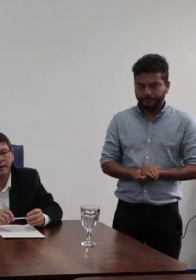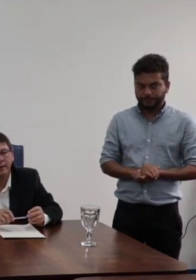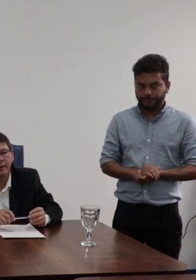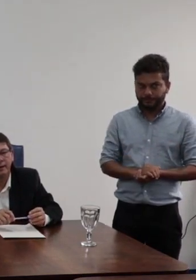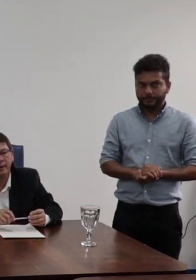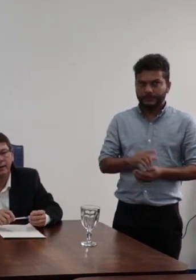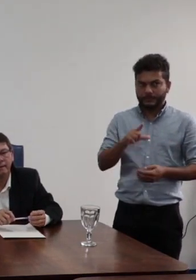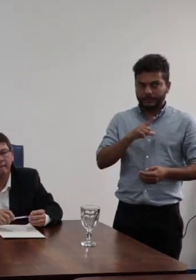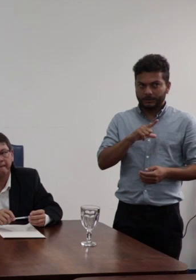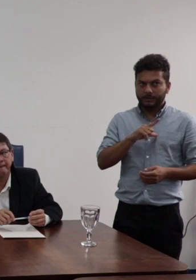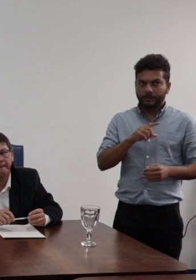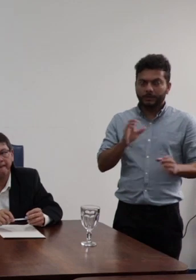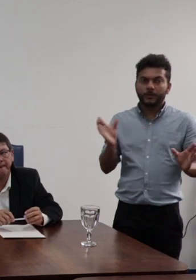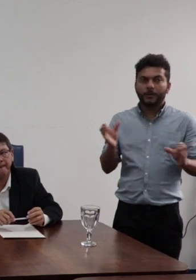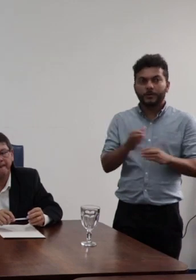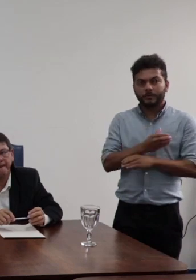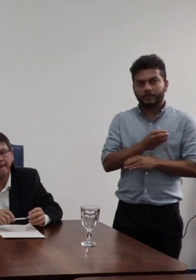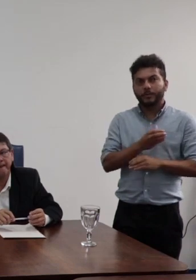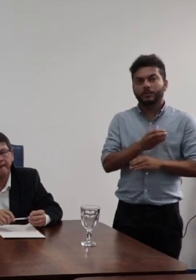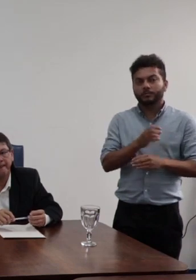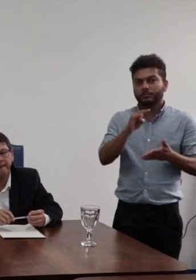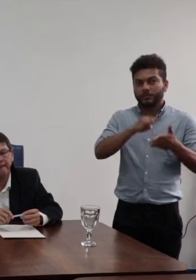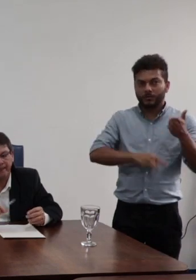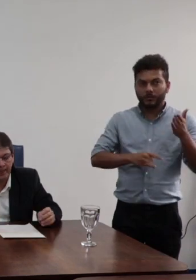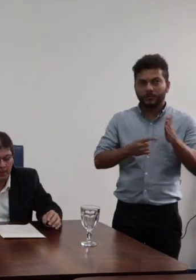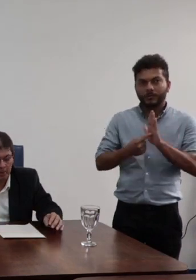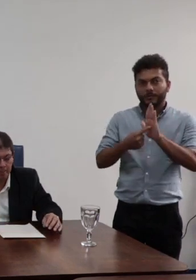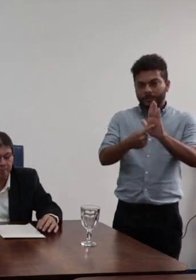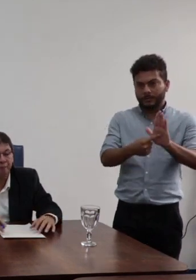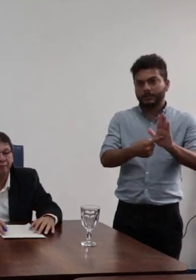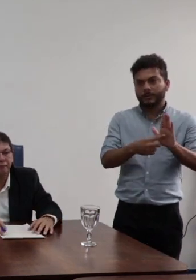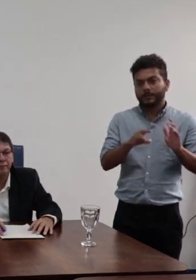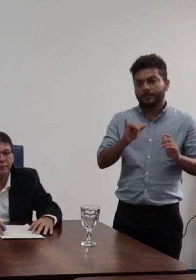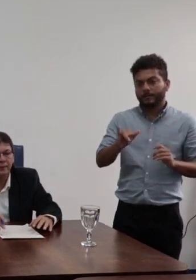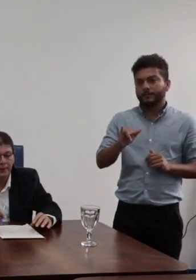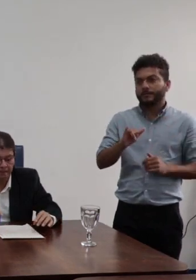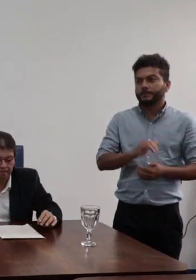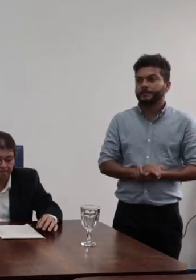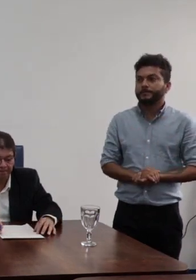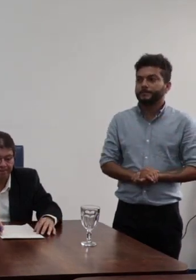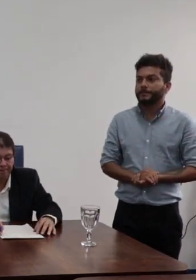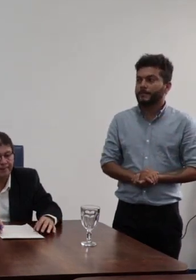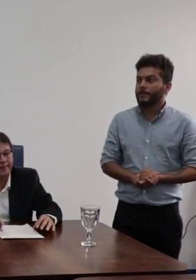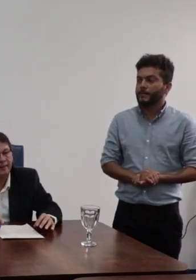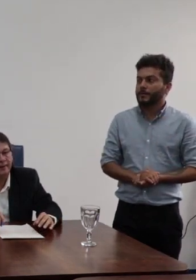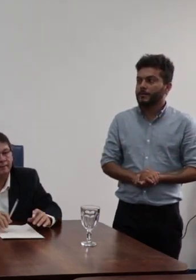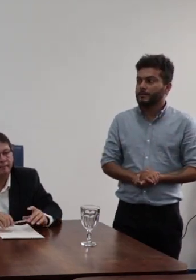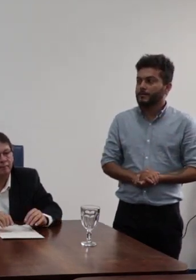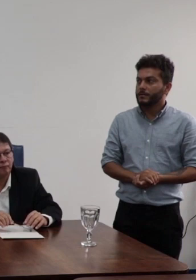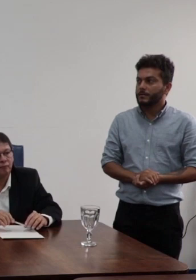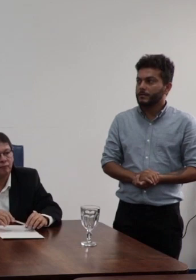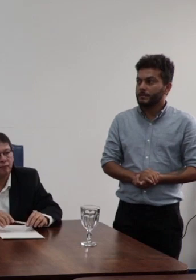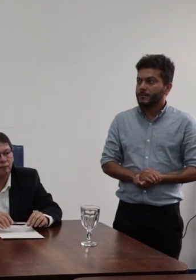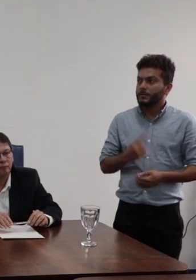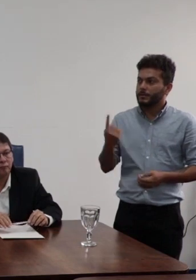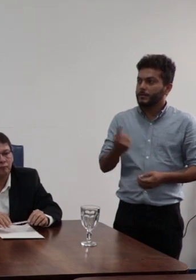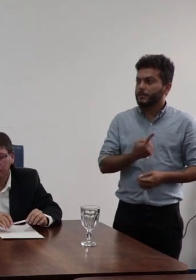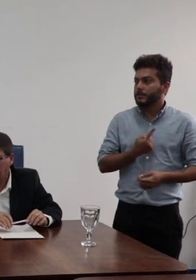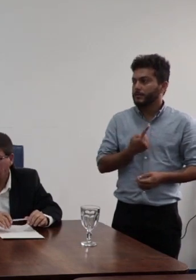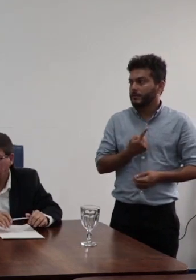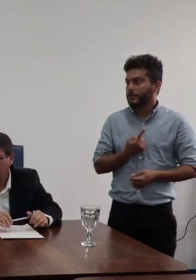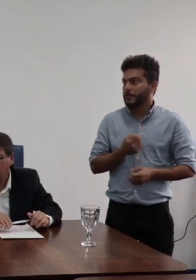conclusão desse documento que será apresentado que como bem a gente pode